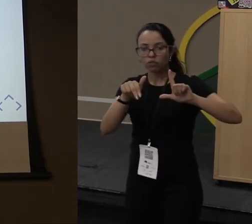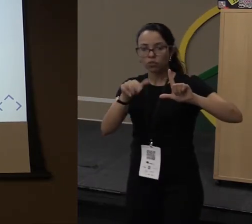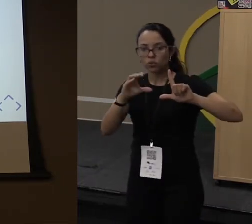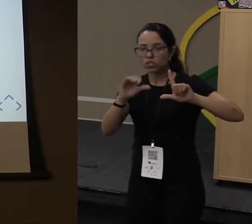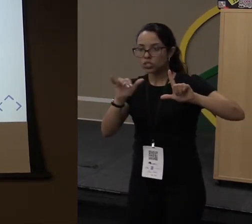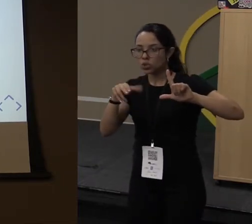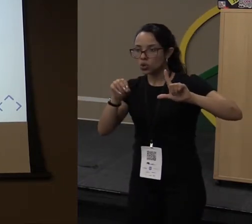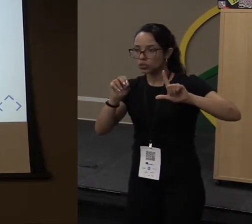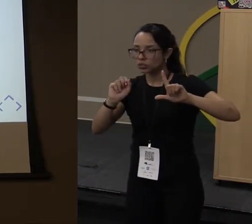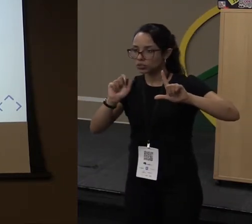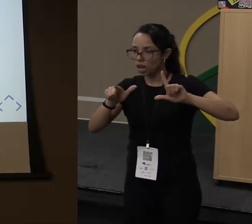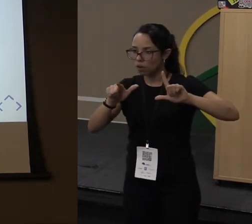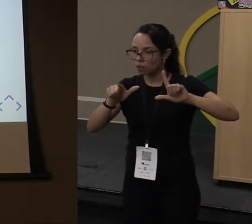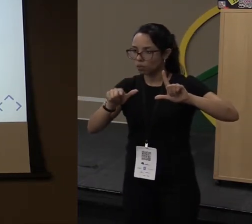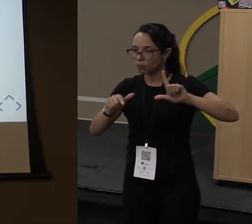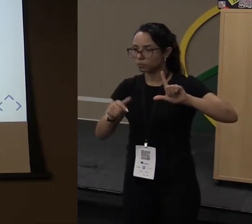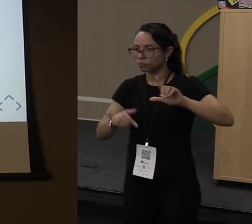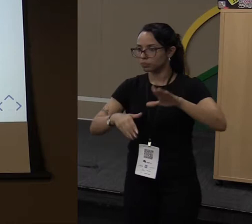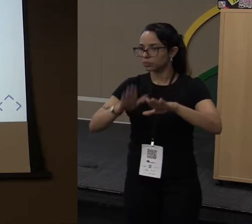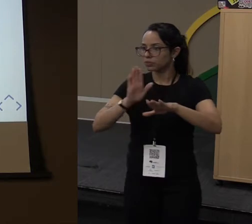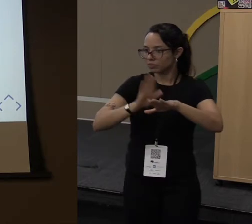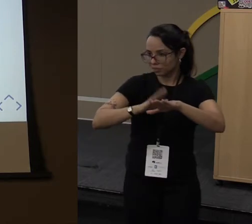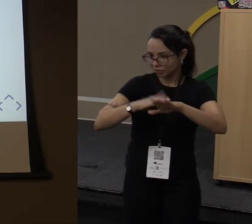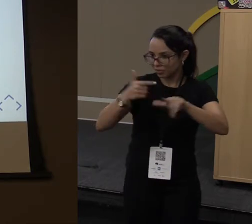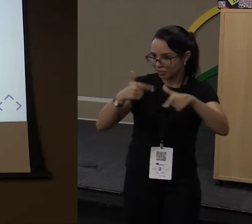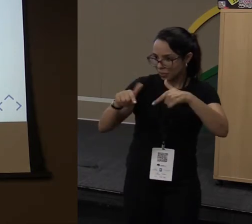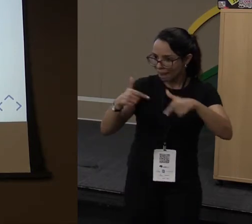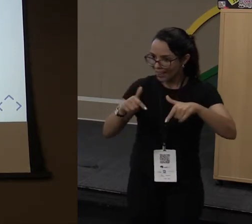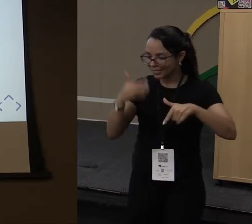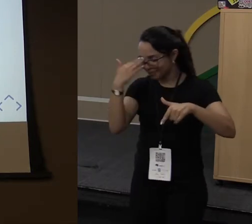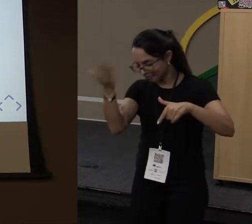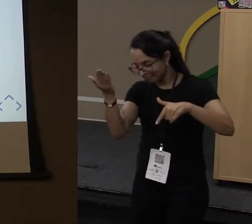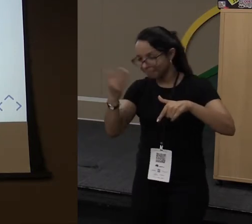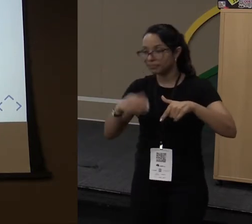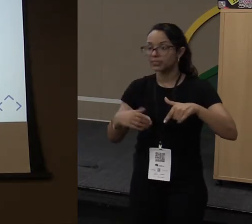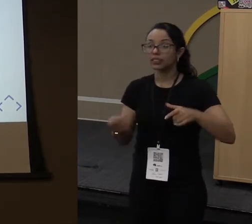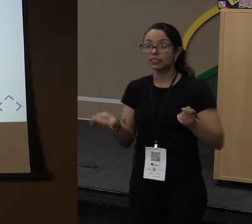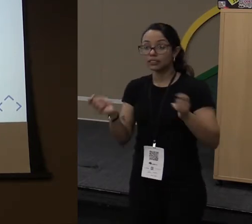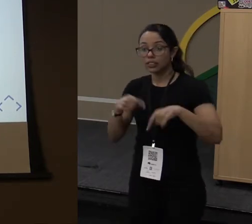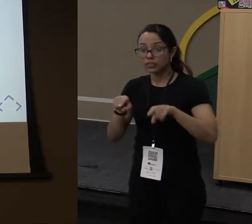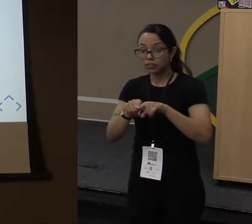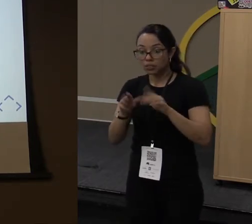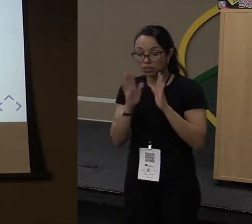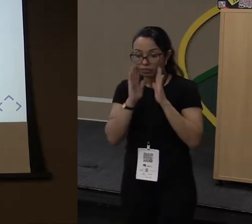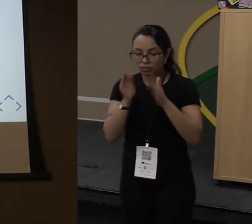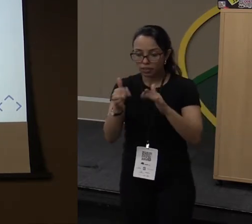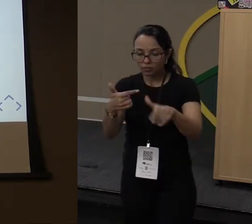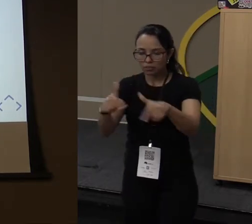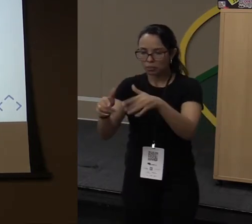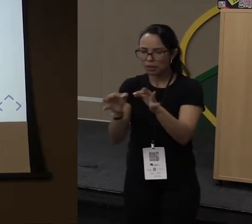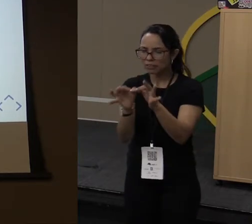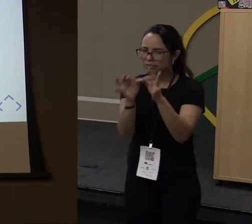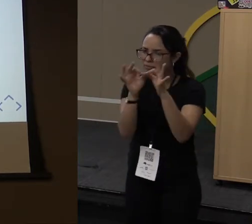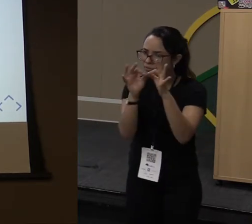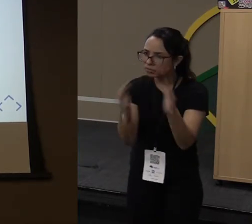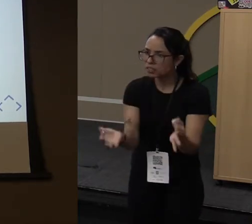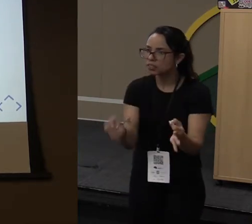A JVM consegue trabalhar com paralelismo de uma maneira muito mais simples. Quem aqui já mexeu com threads?